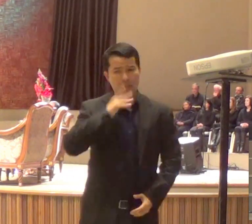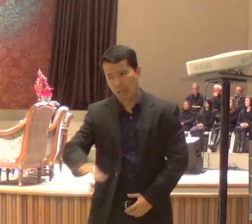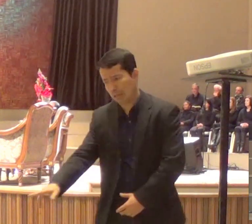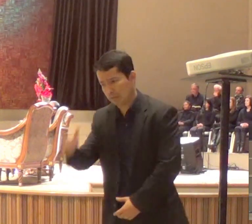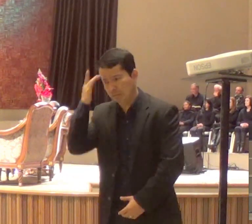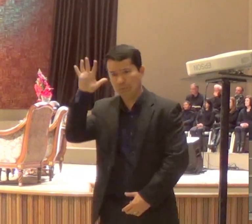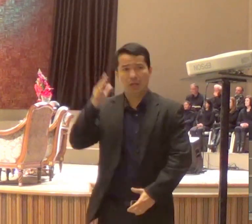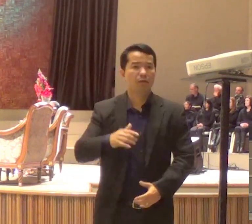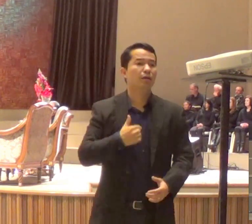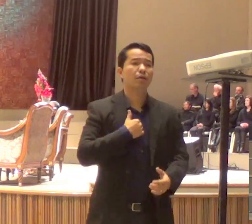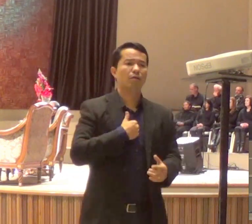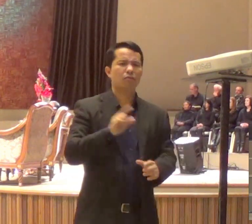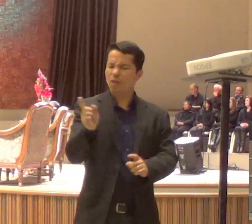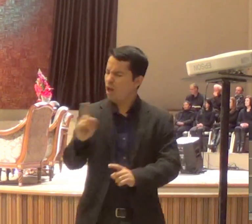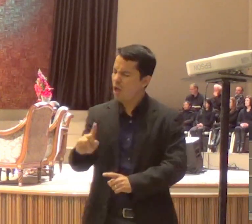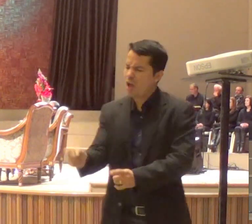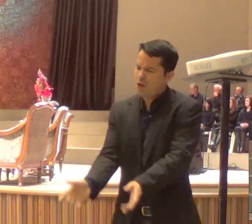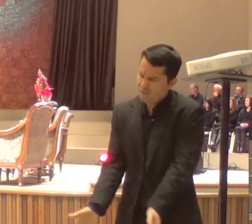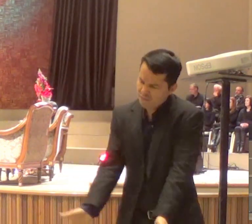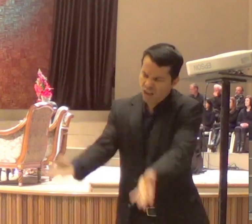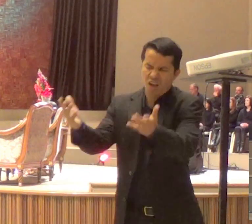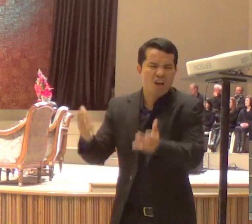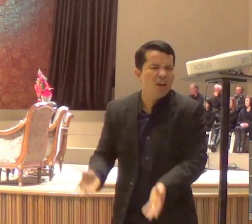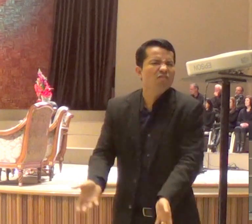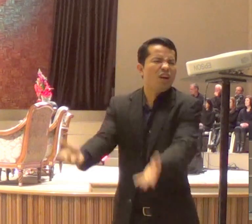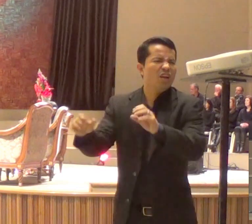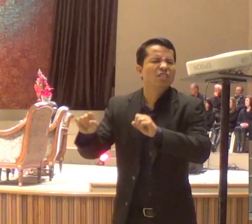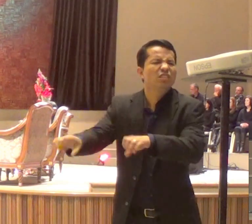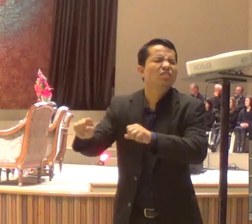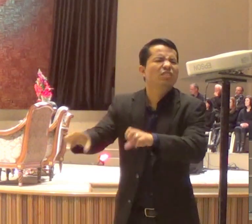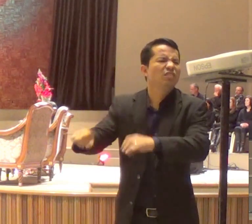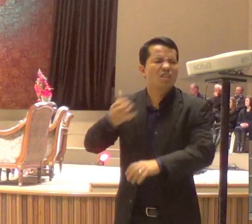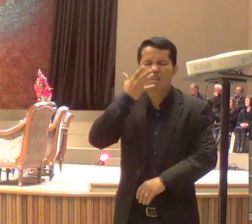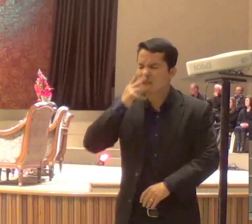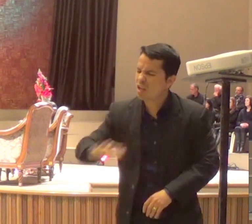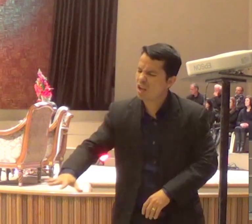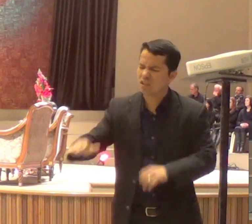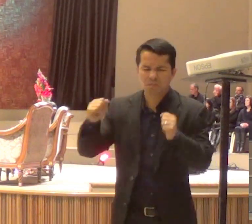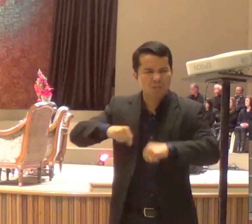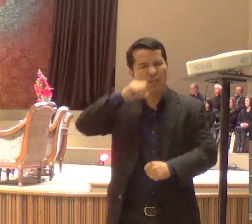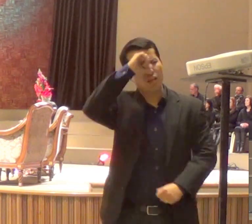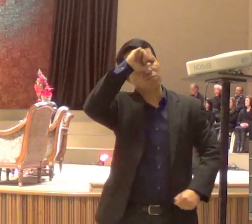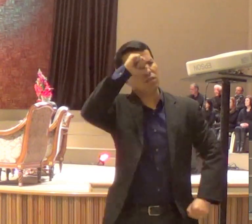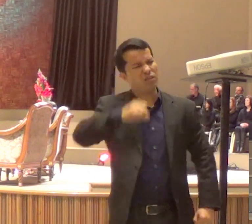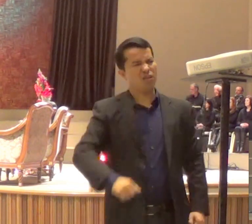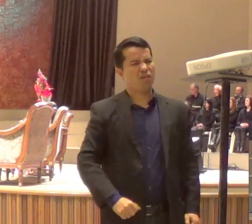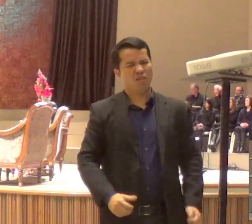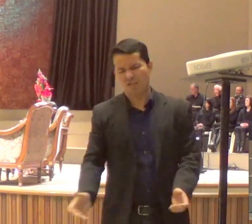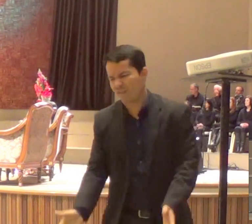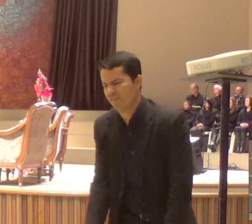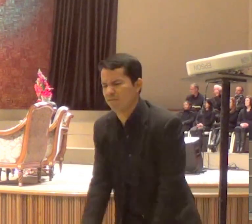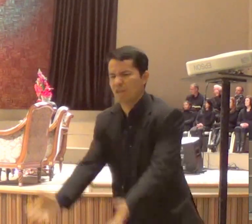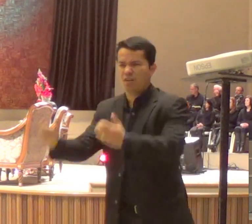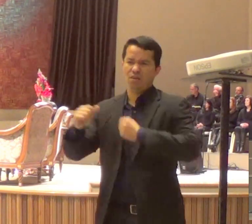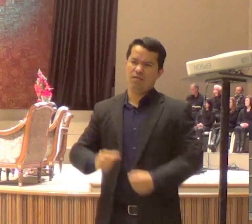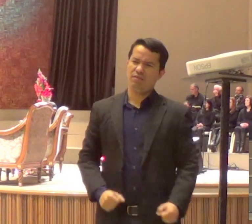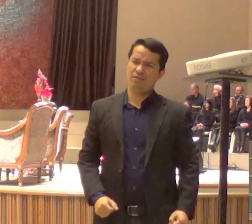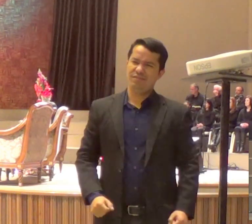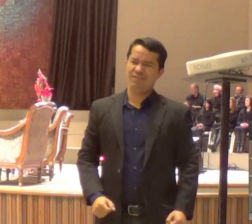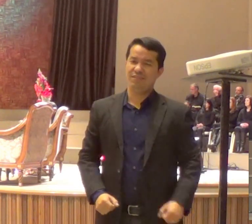porque sabe, gente, esse é o espírito, que o Senhor está falando, mas quando a gente fala, serviço,